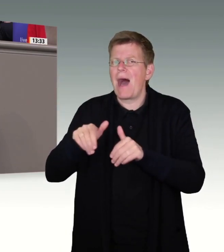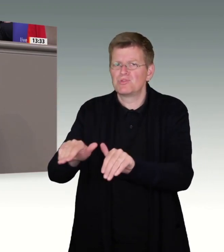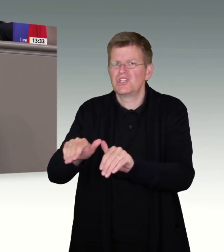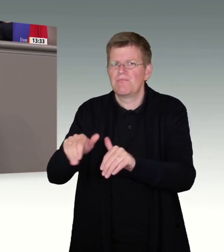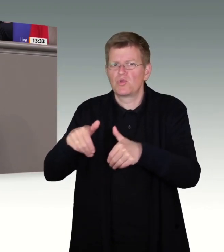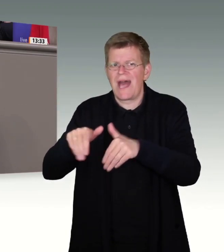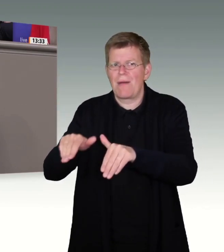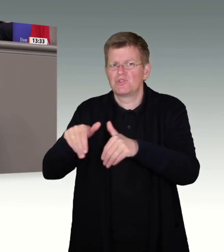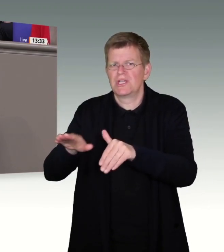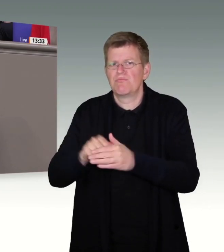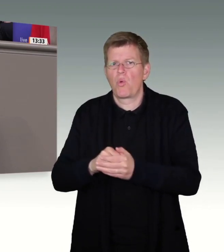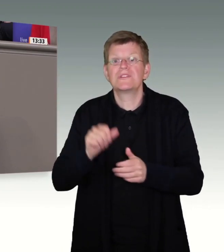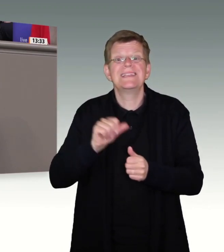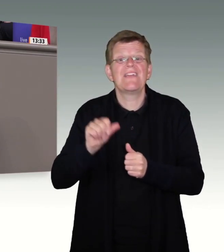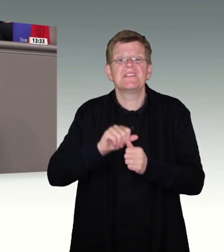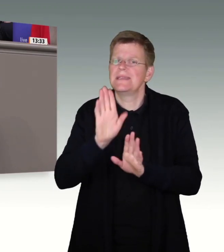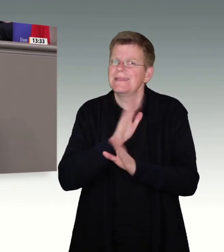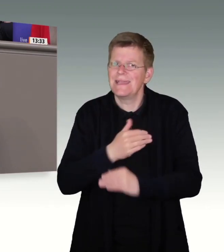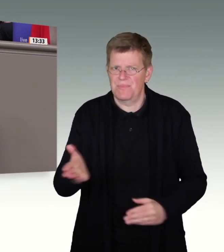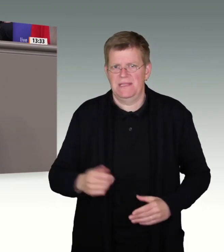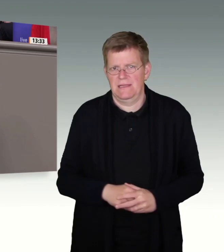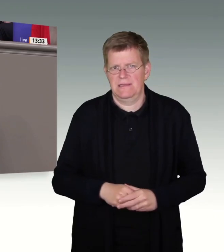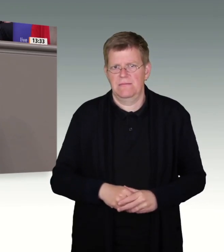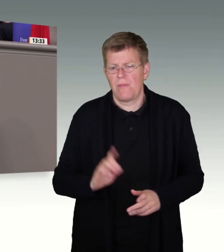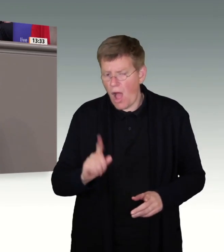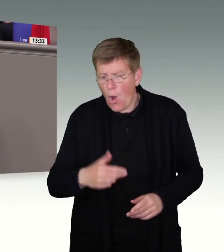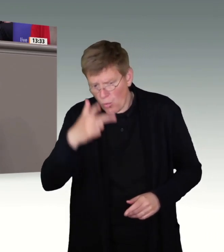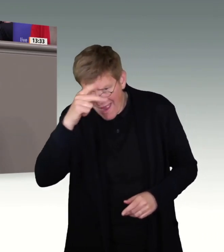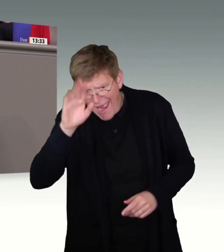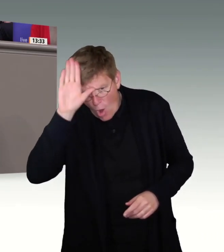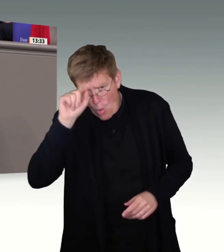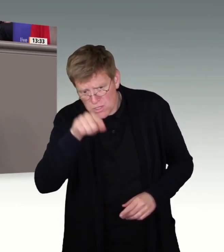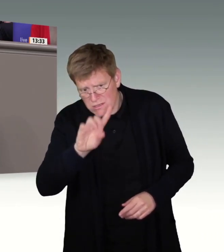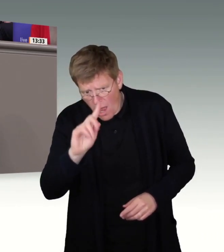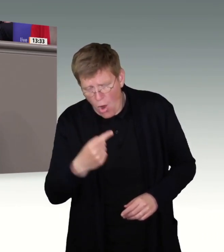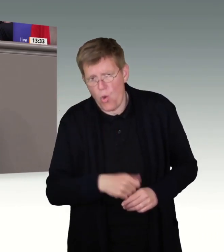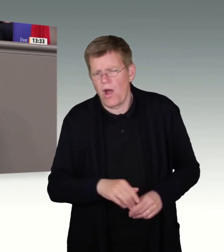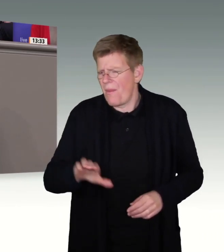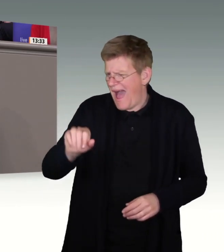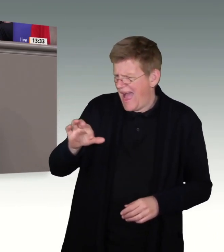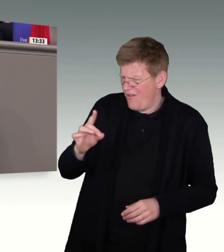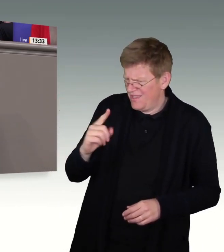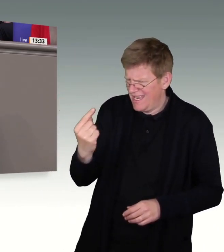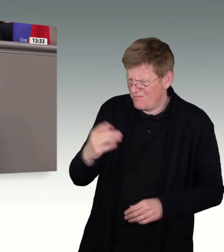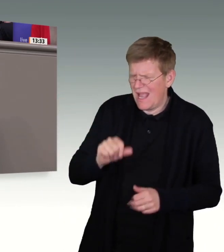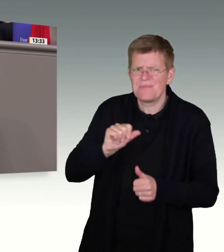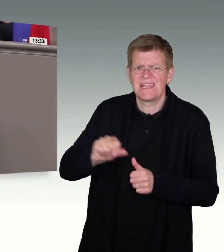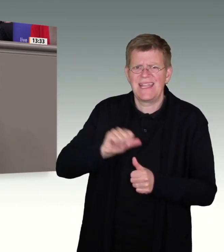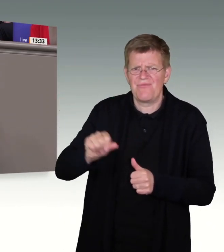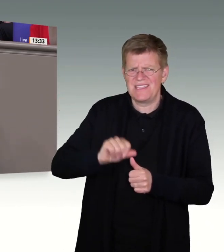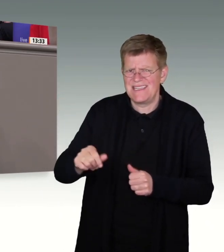auch in Richtung der Unionskollegen, Herr Oster. Wohl aber bei Ihnen, bei der AfD, ein schlimmes Defizit bei der